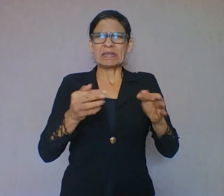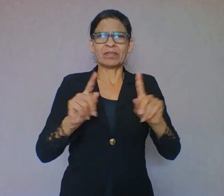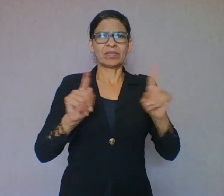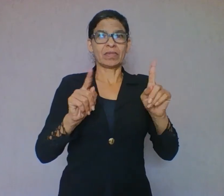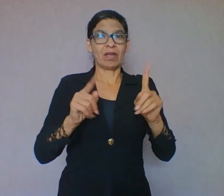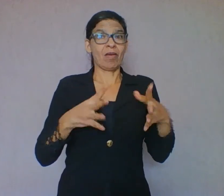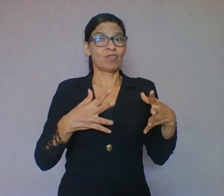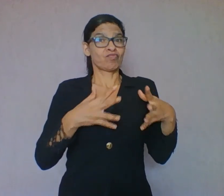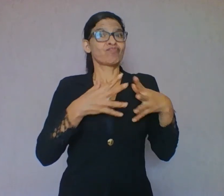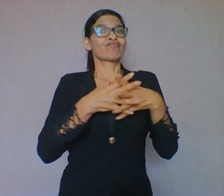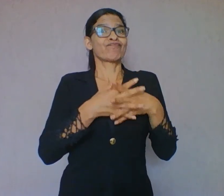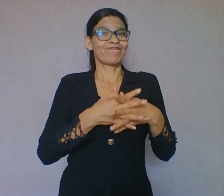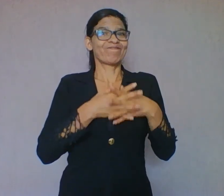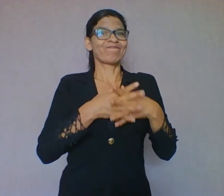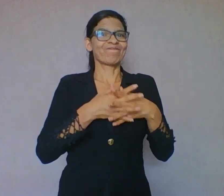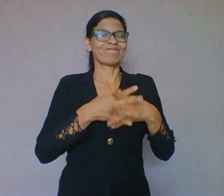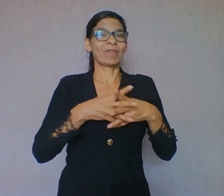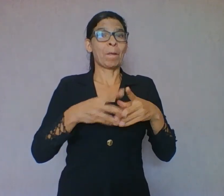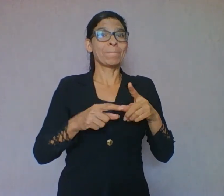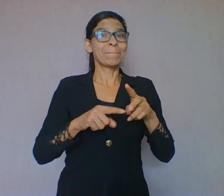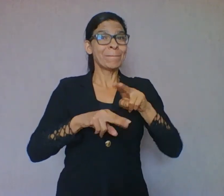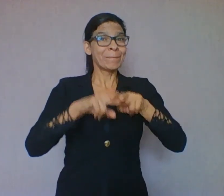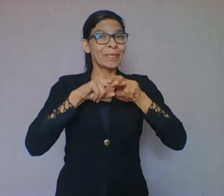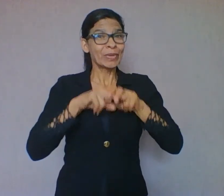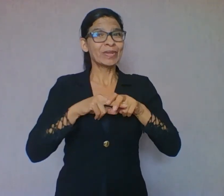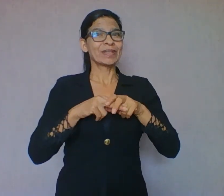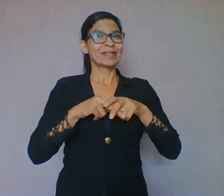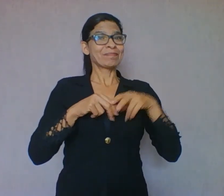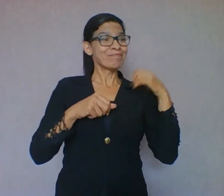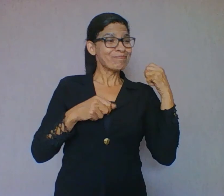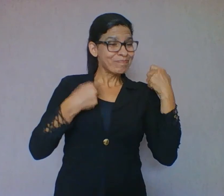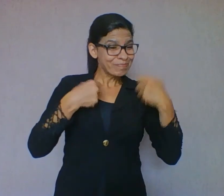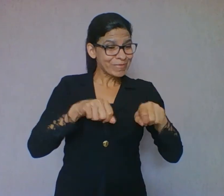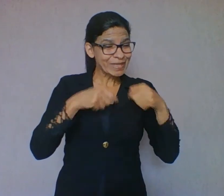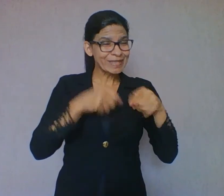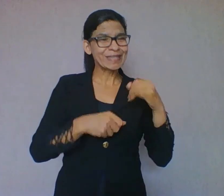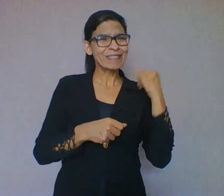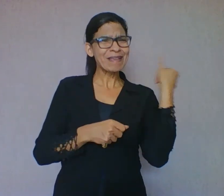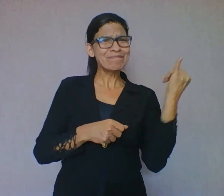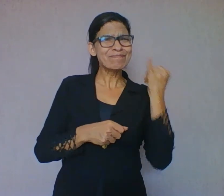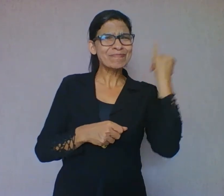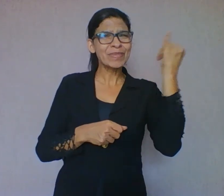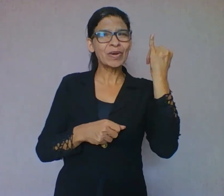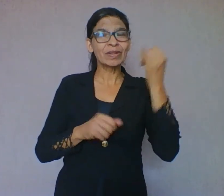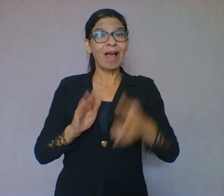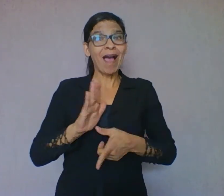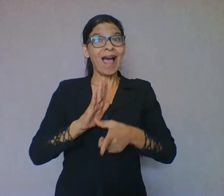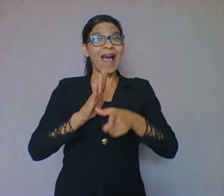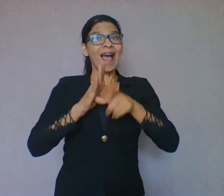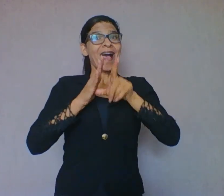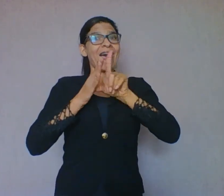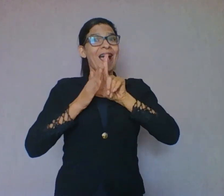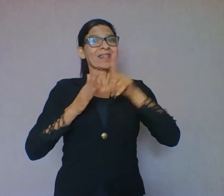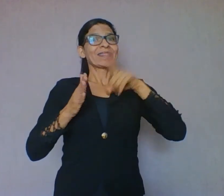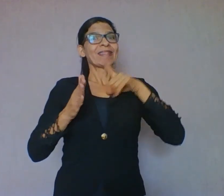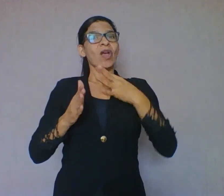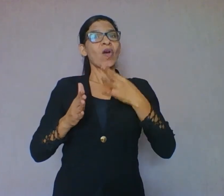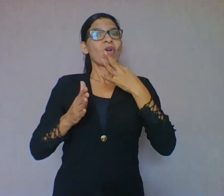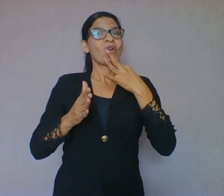Por isso, a importância do conhecimento prévio, pois tal conhecimento é ativado e atualizado pela atividade